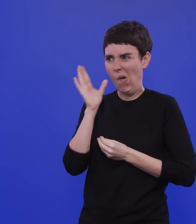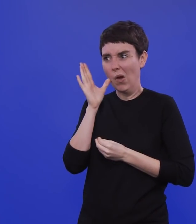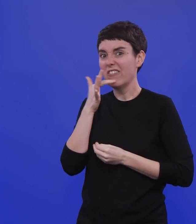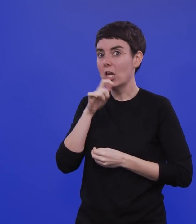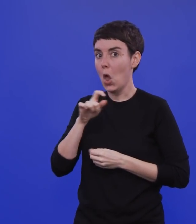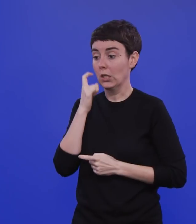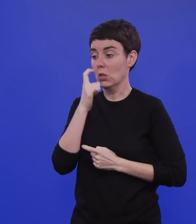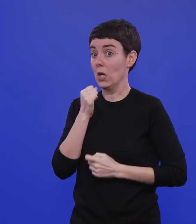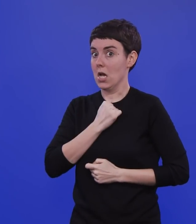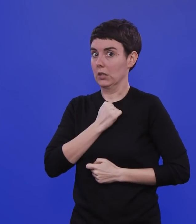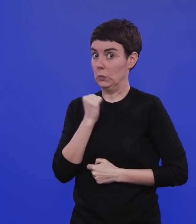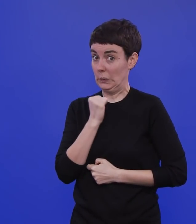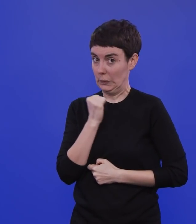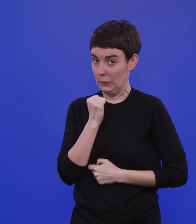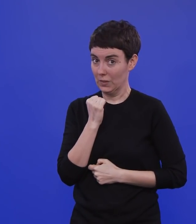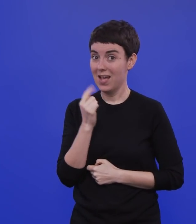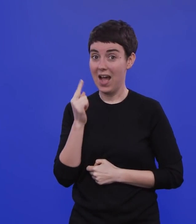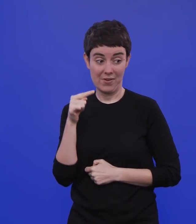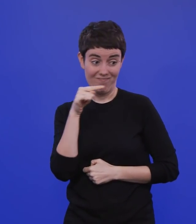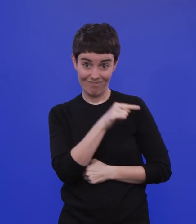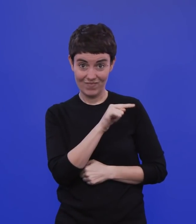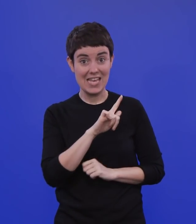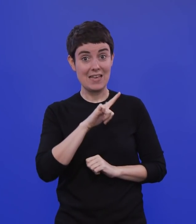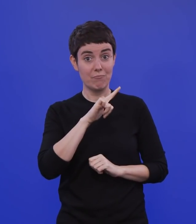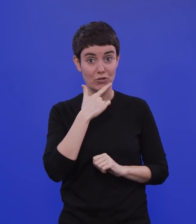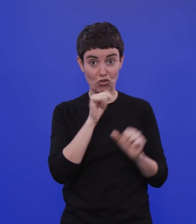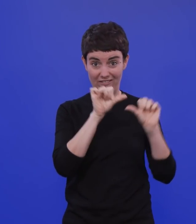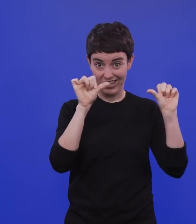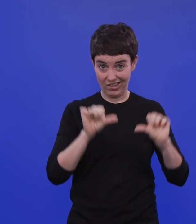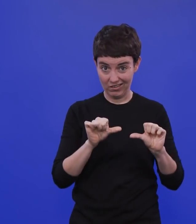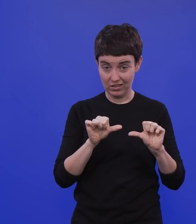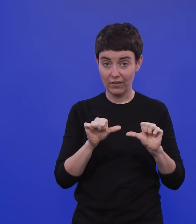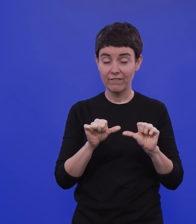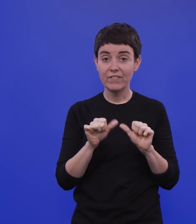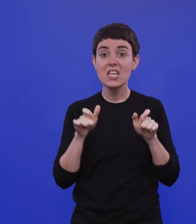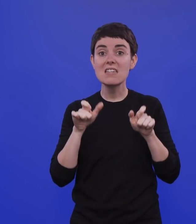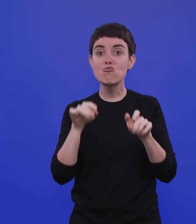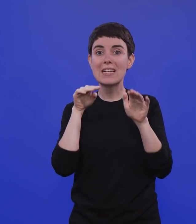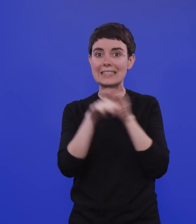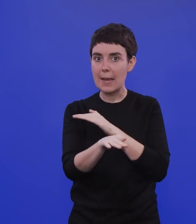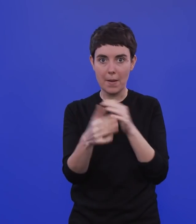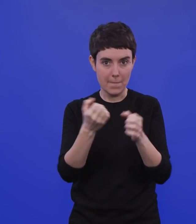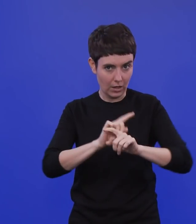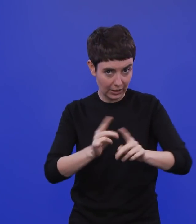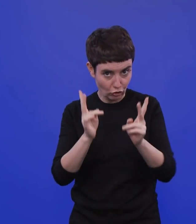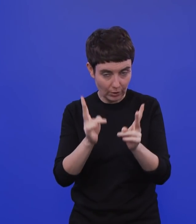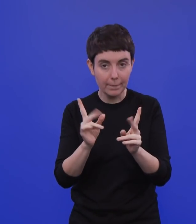weiß, macht sie keinen Immun-Escape. Also sie weicht nicht den Antikörpern aus, die nach überstandener Infektion oder Impfung vor dem Virus schützen sollen.